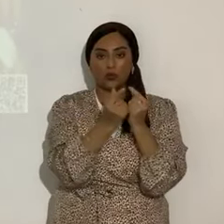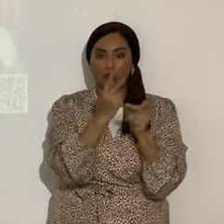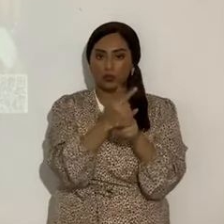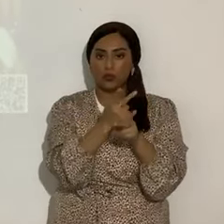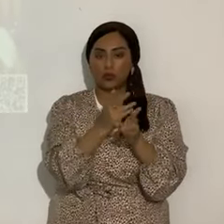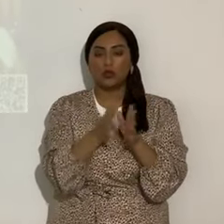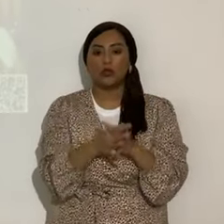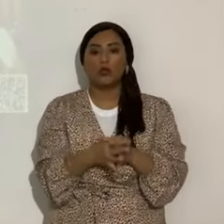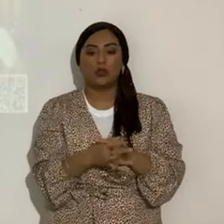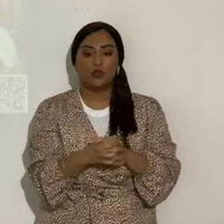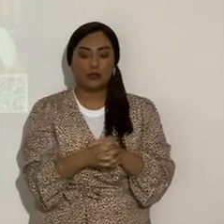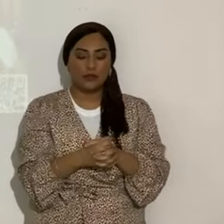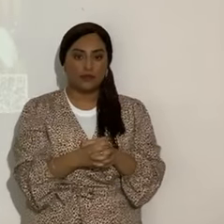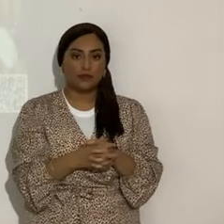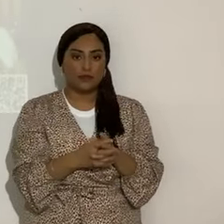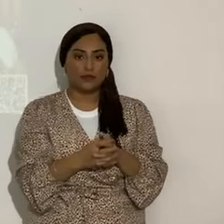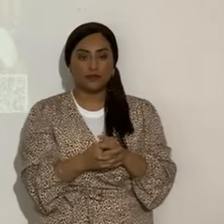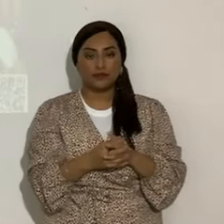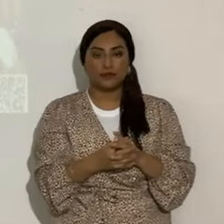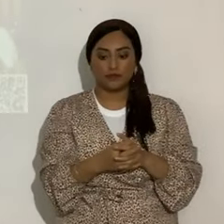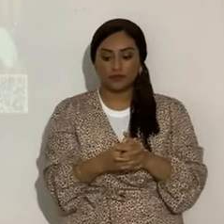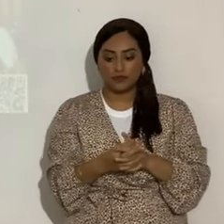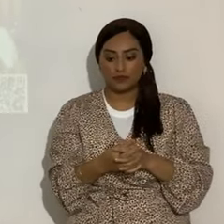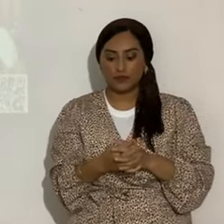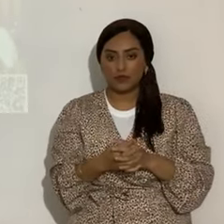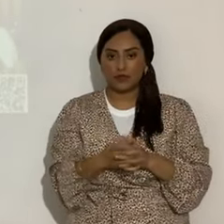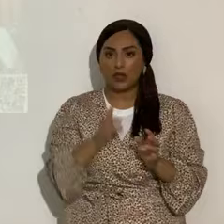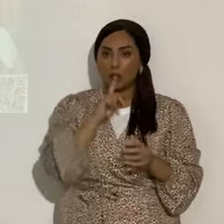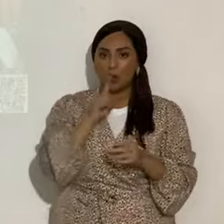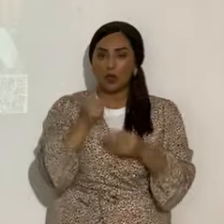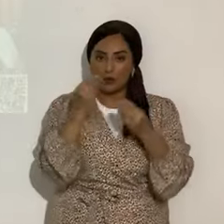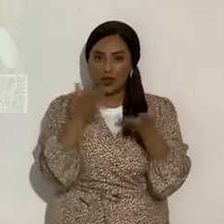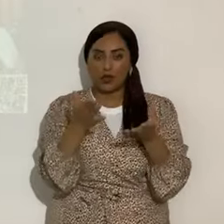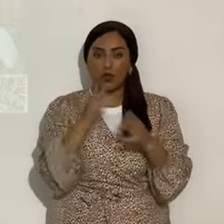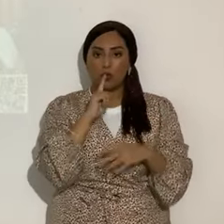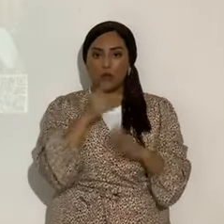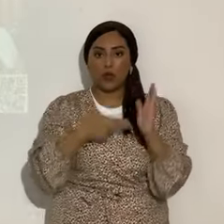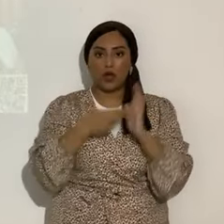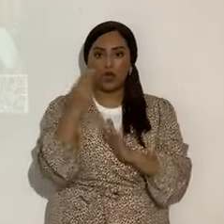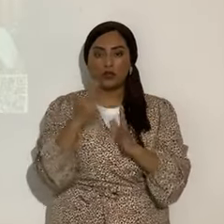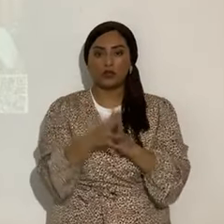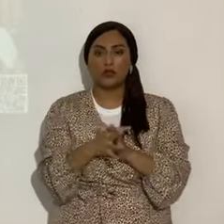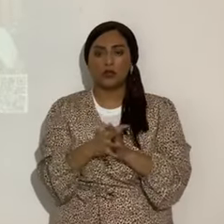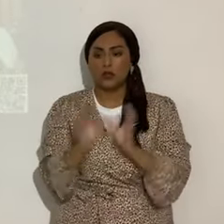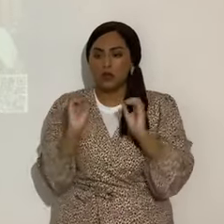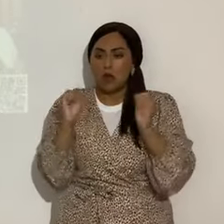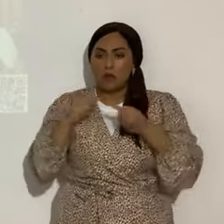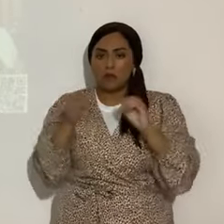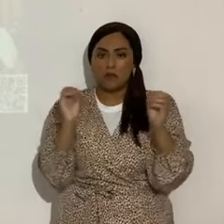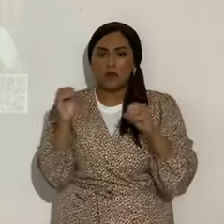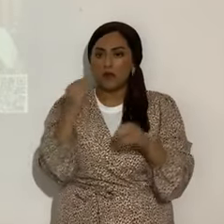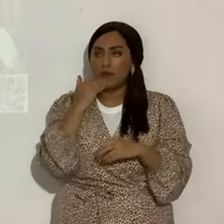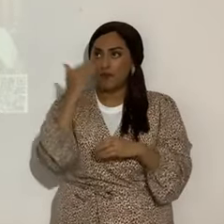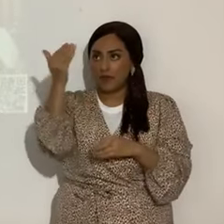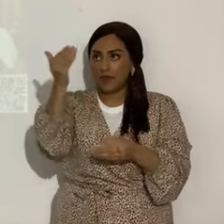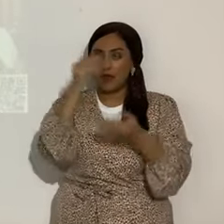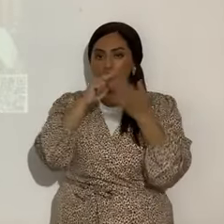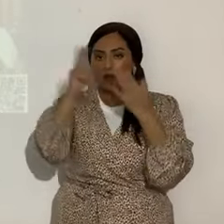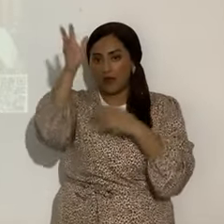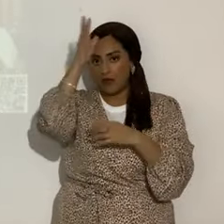teléfonos, como extorsiones y demás. Así hablo claro, tal cual. No sufrimos ningún daño gracias al Eterno Yashua, ningún